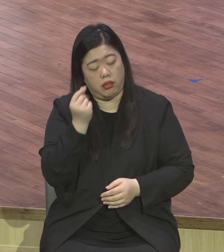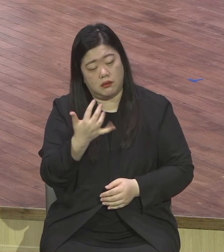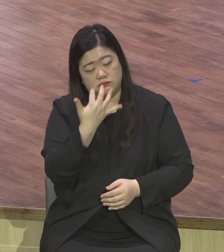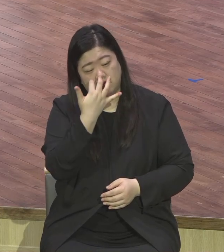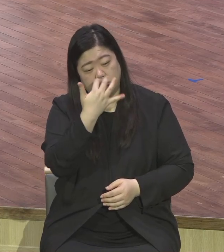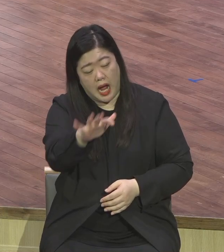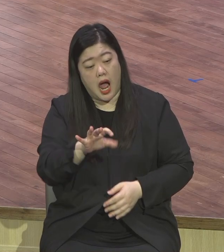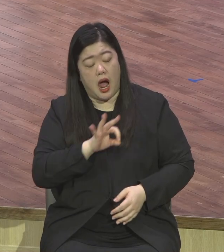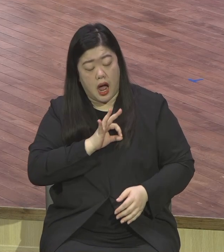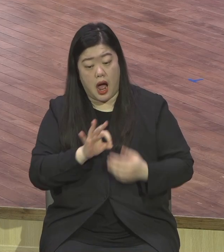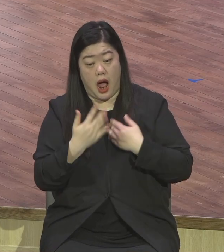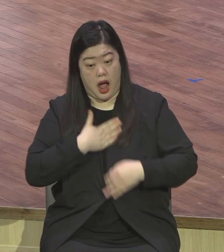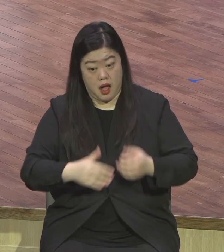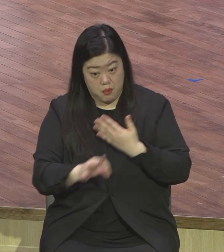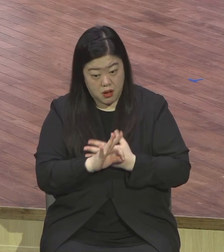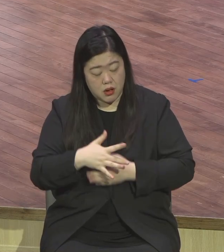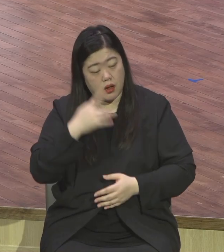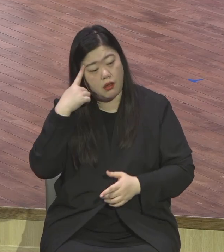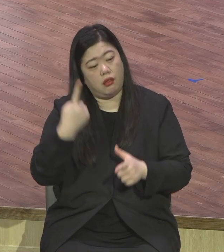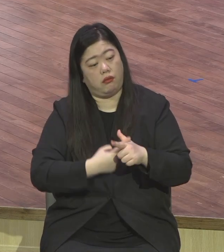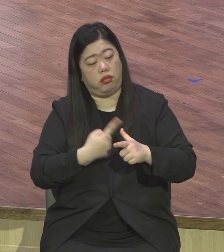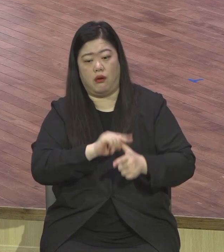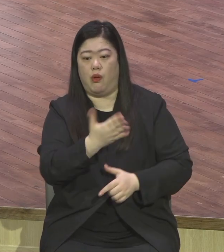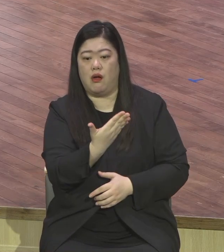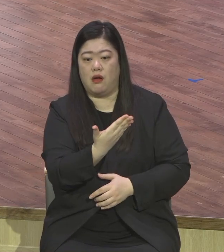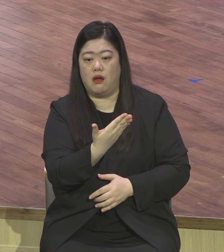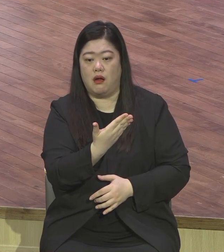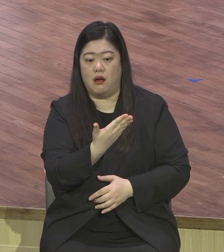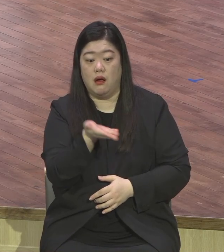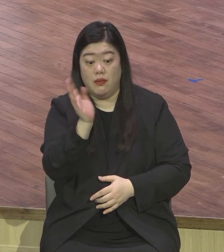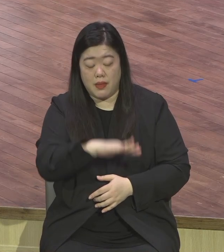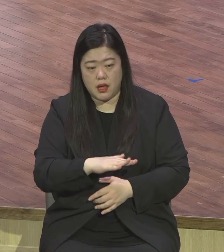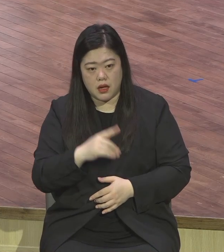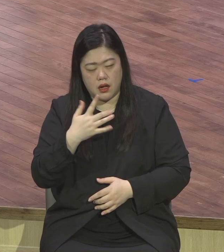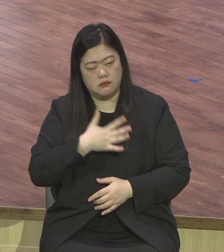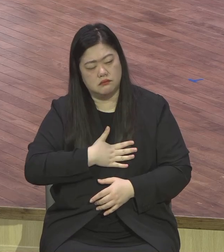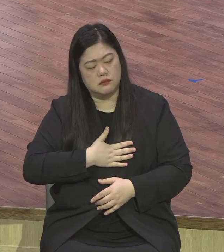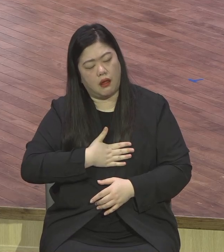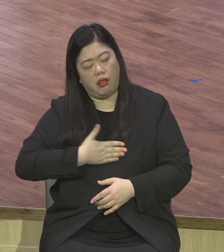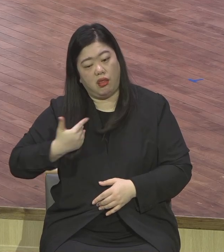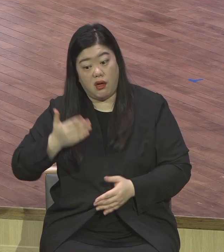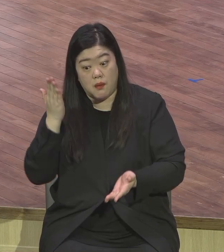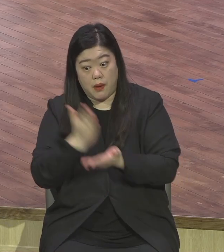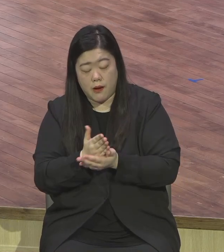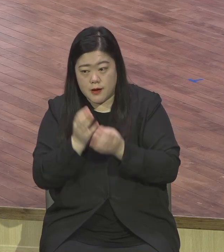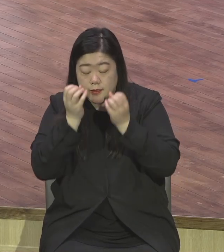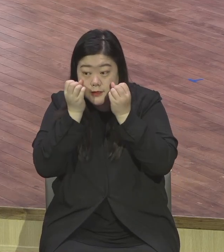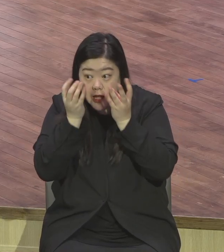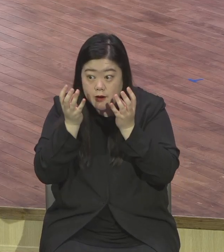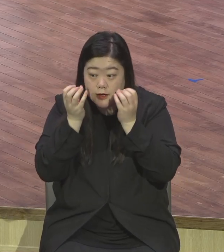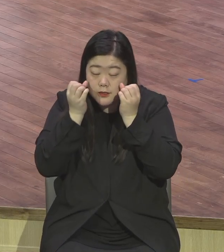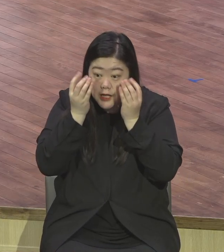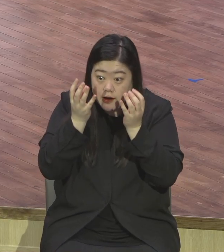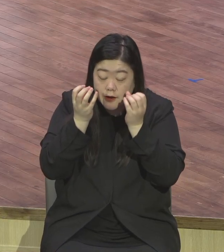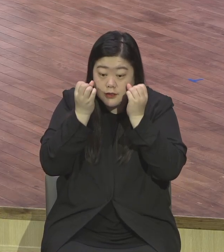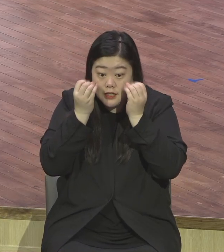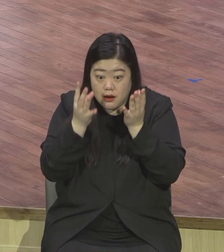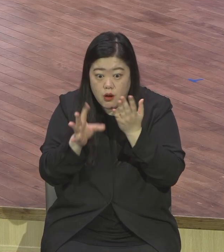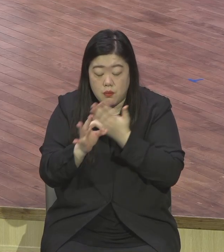기업과 관련이 있는 전두엽이 활성화되어서 내 전반에 노화를 늦춰주는 효과가 있다